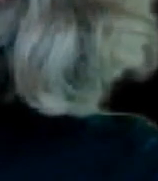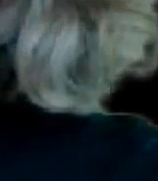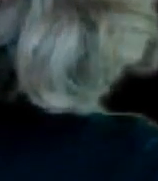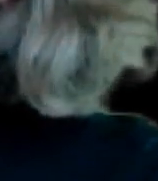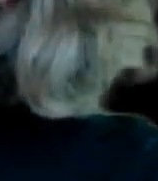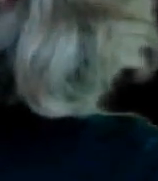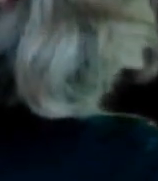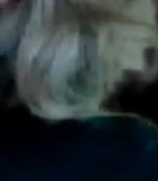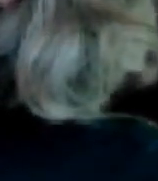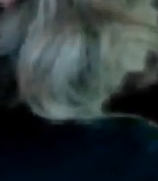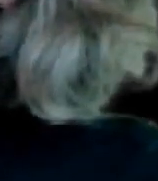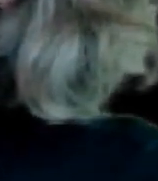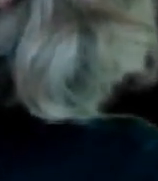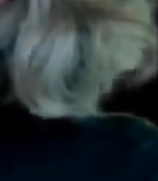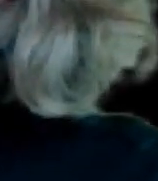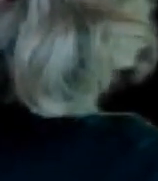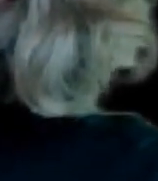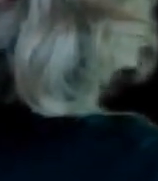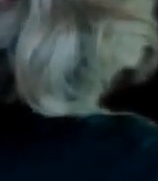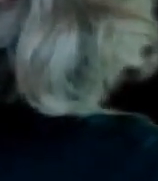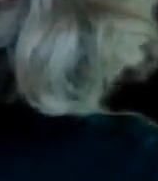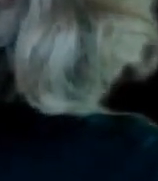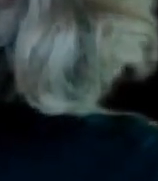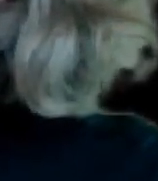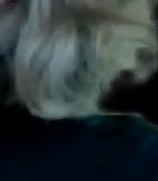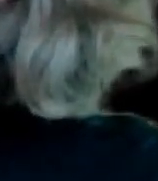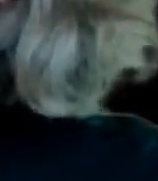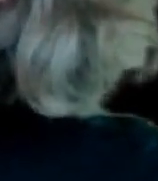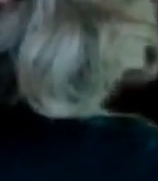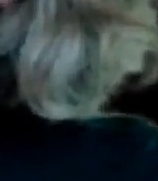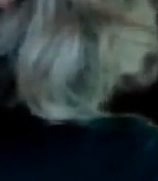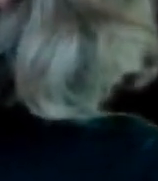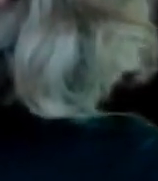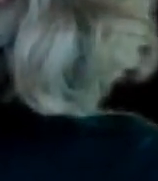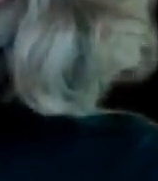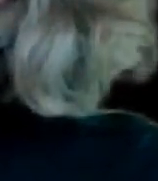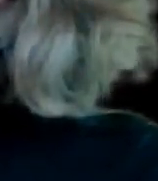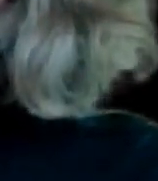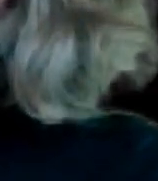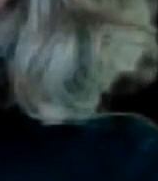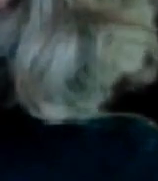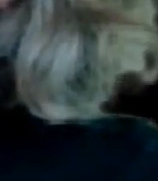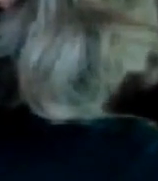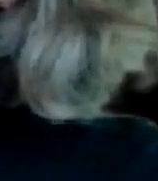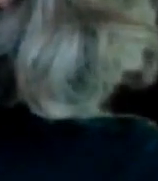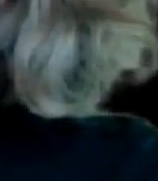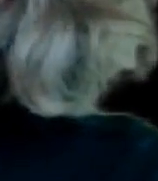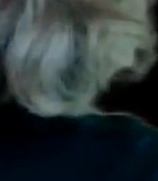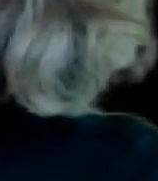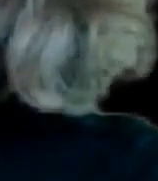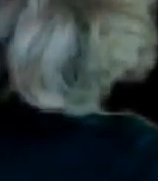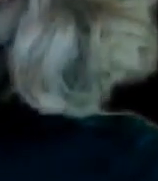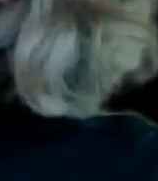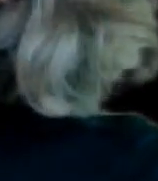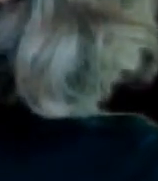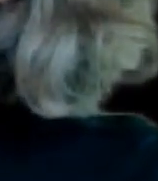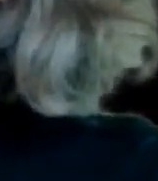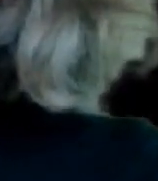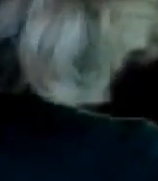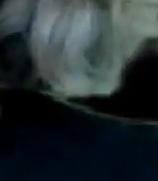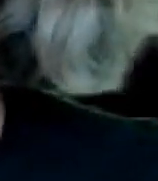Toluca Pero en tu caso Nunca te has dedicado a las comunicaciones Esperemos Que esto